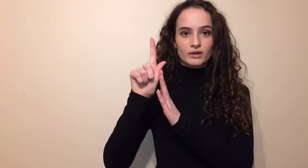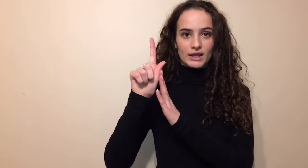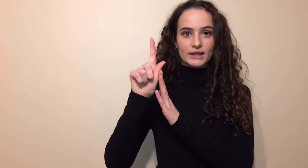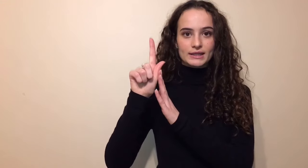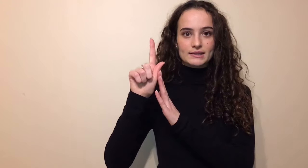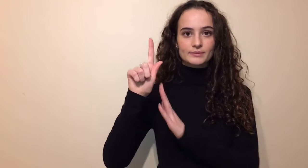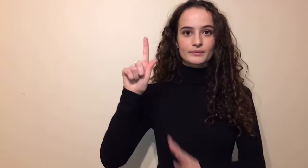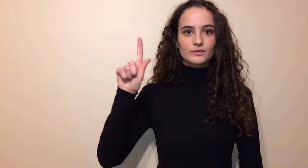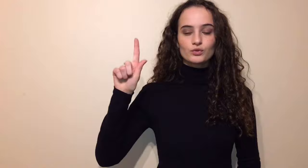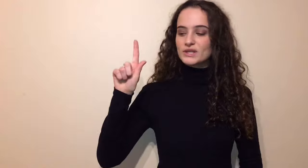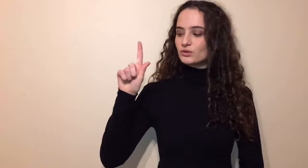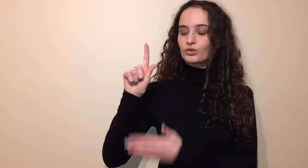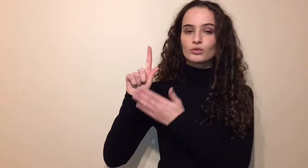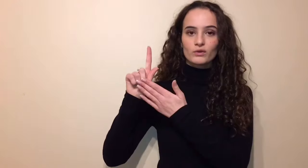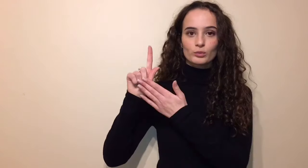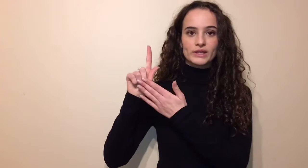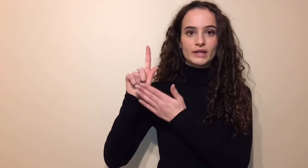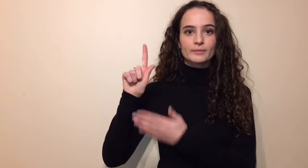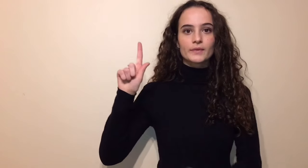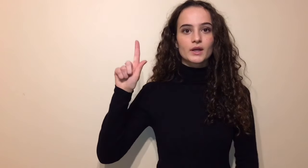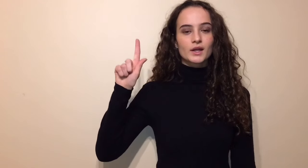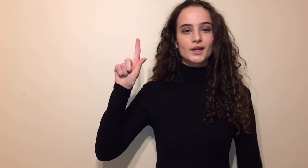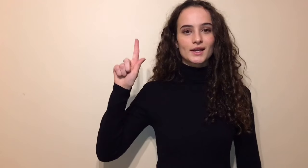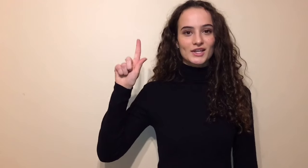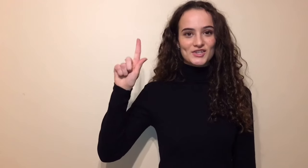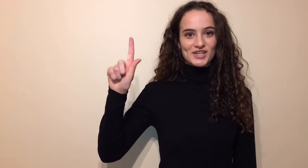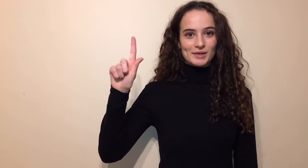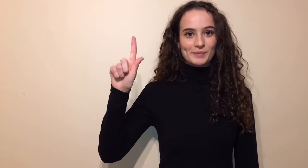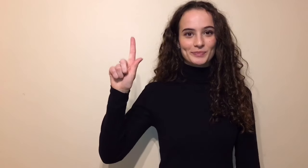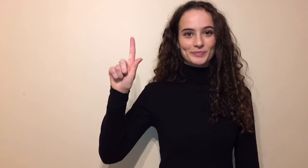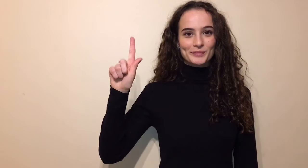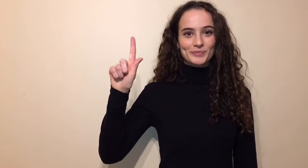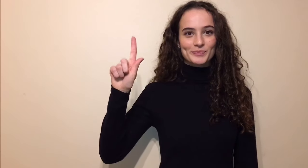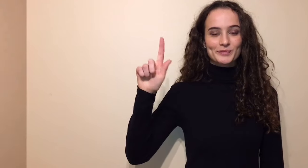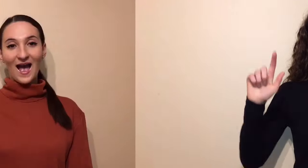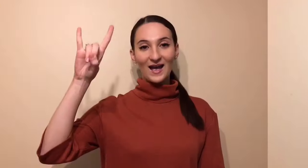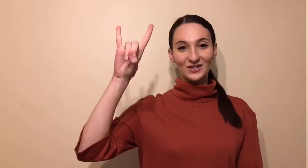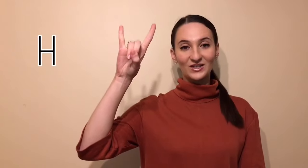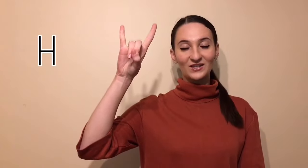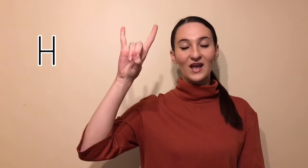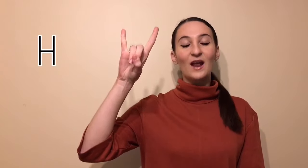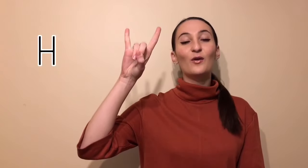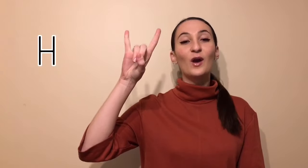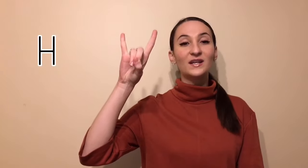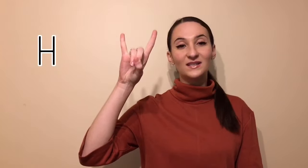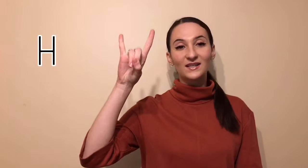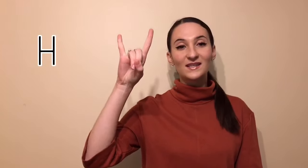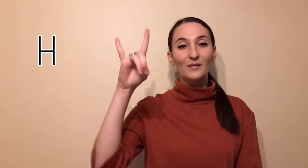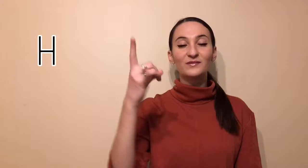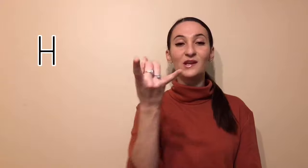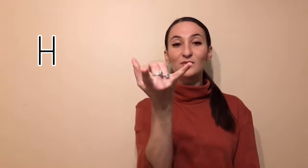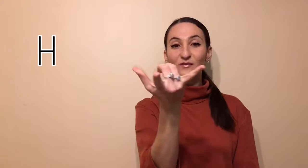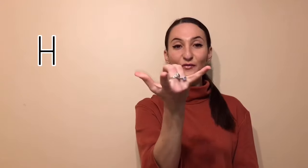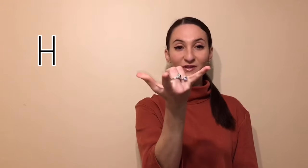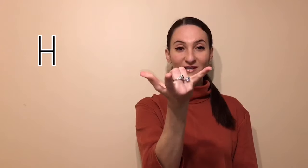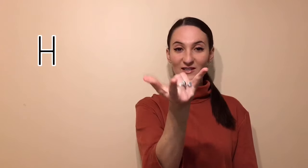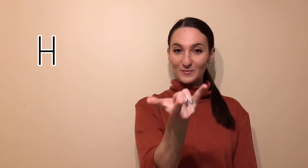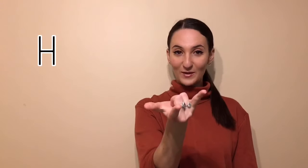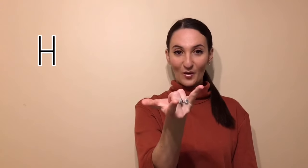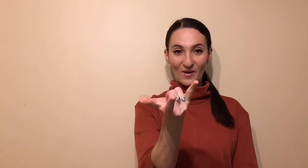votre index. Tous les autres doigts sont pliés. G. H. Alors, le H est très simple. C'est comme si vous faisiez Spiderman,